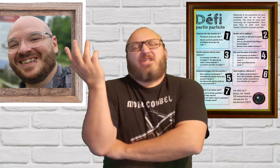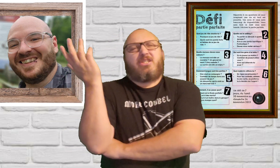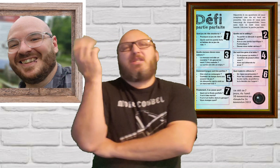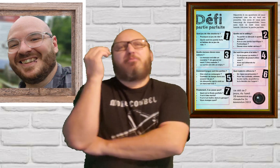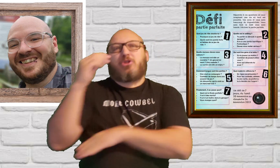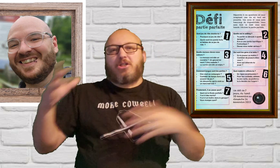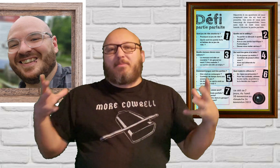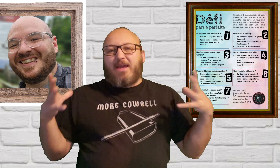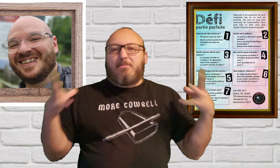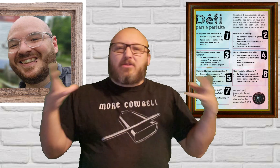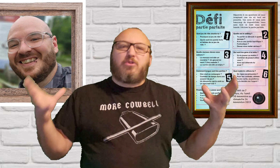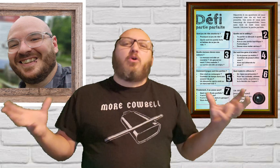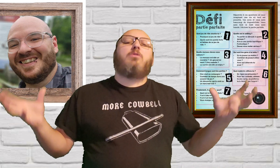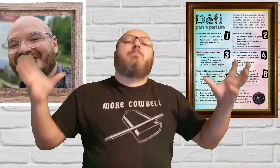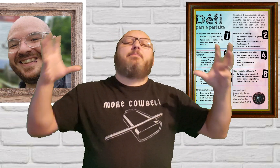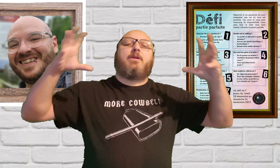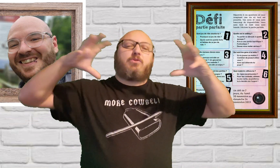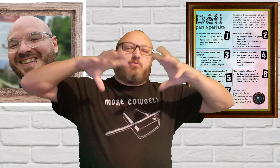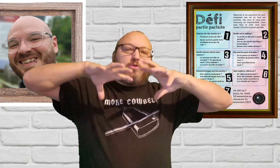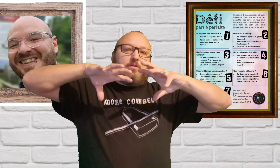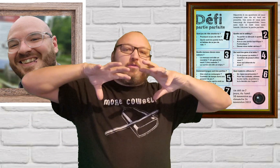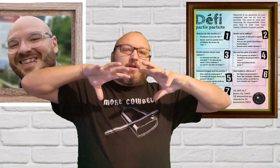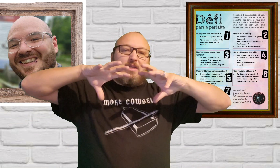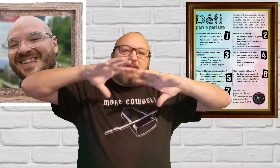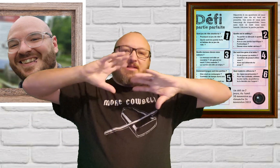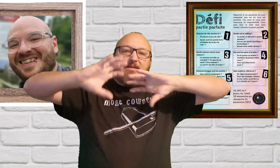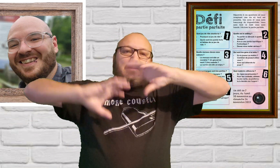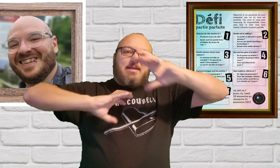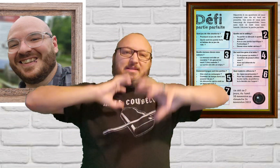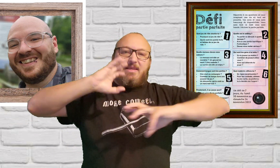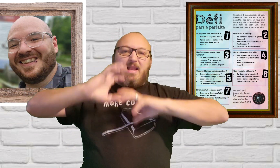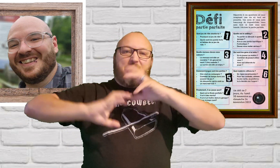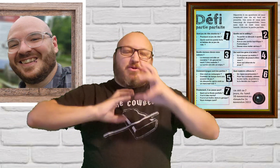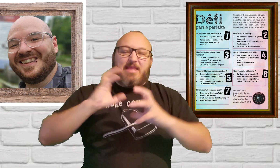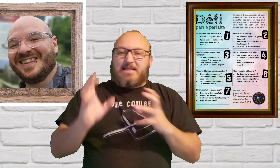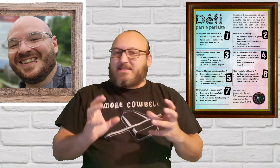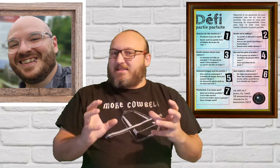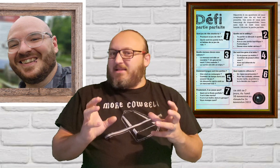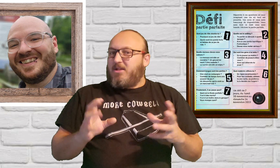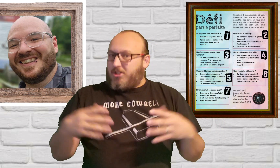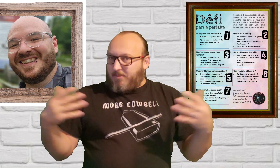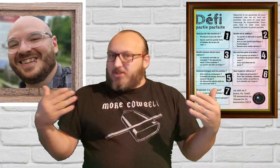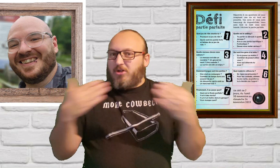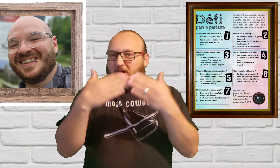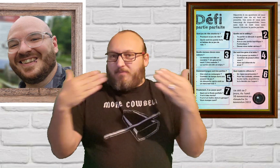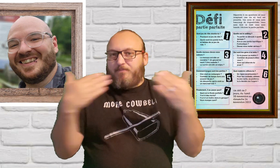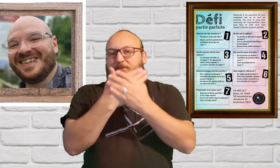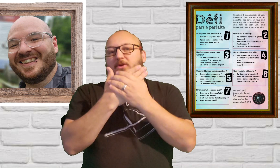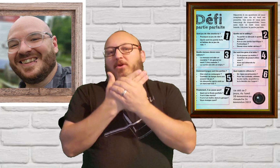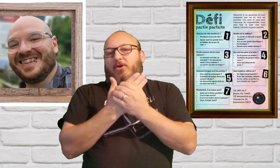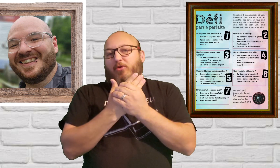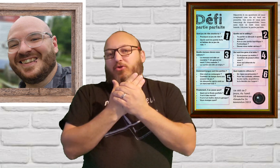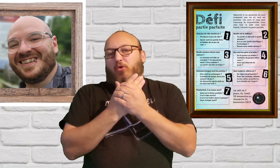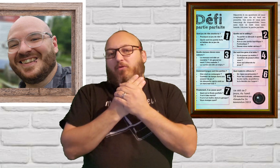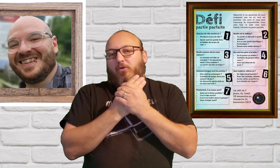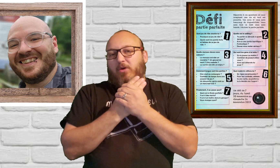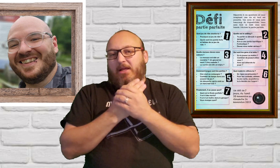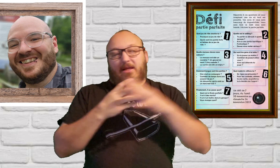days je ne pas j'aimerais mettre une autre bibitte du world of darkness qui est la menace j'aimerais ça comme crossover les